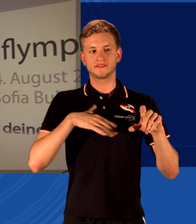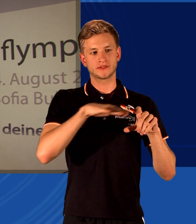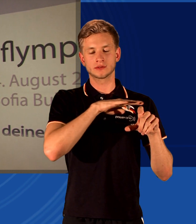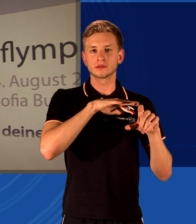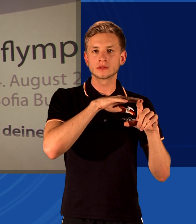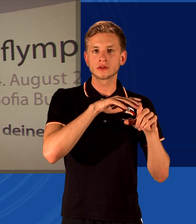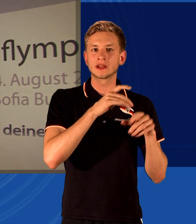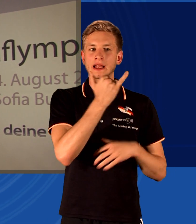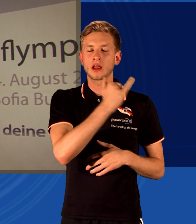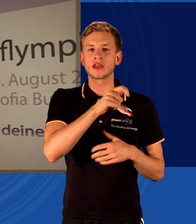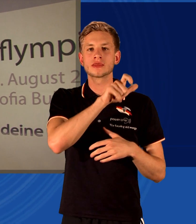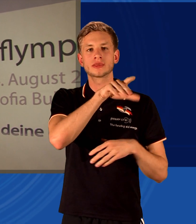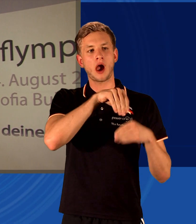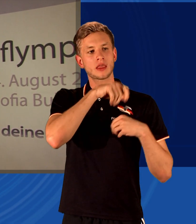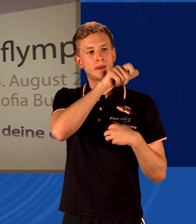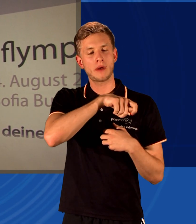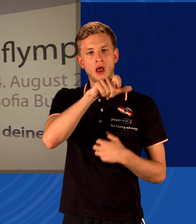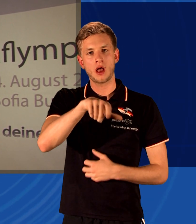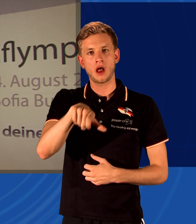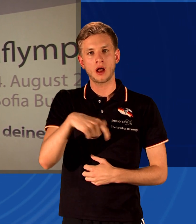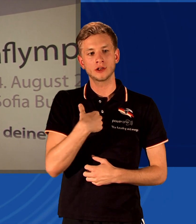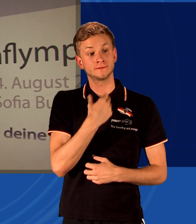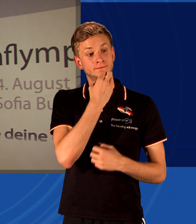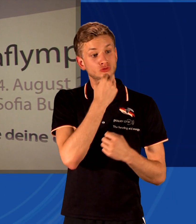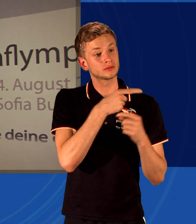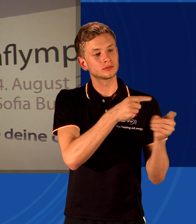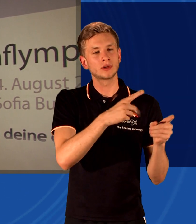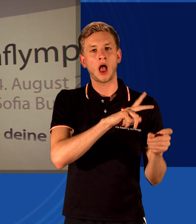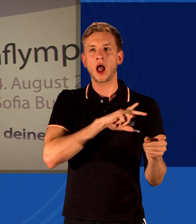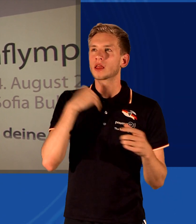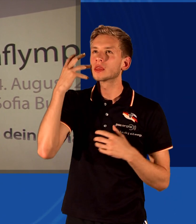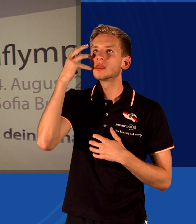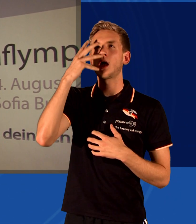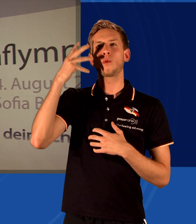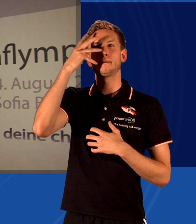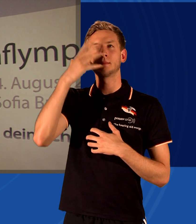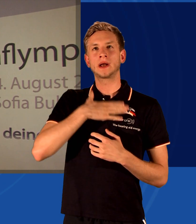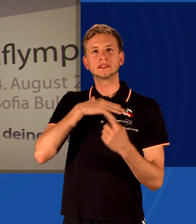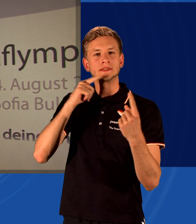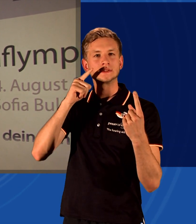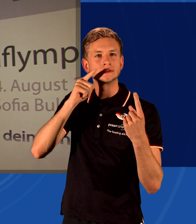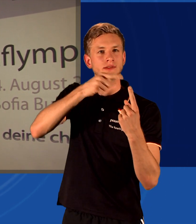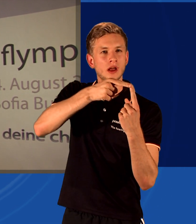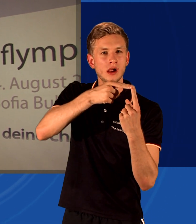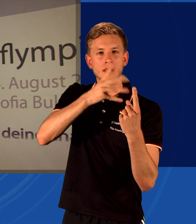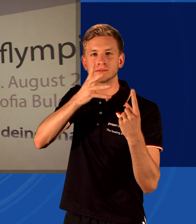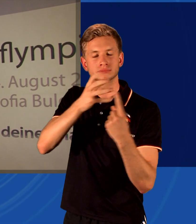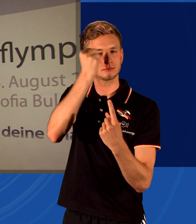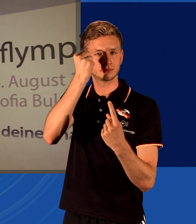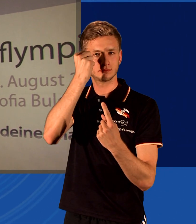seinen Traum erfüllt, dass er sich das sportlich gesetzte Ziel schafft. Für